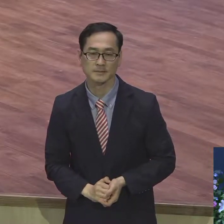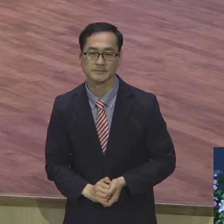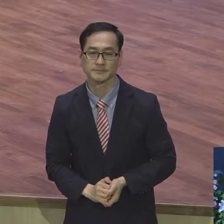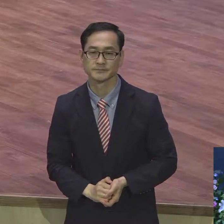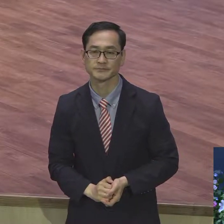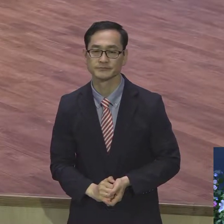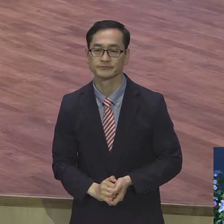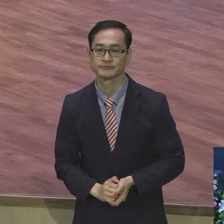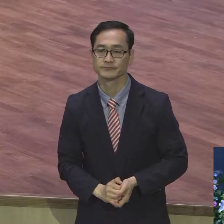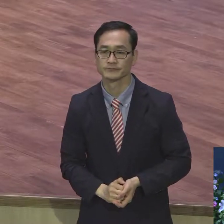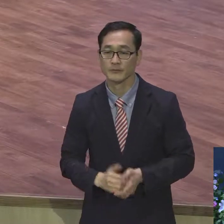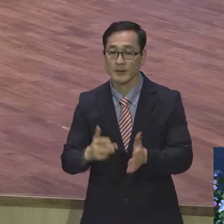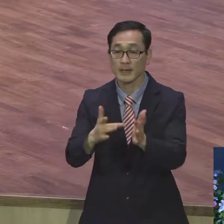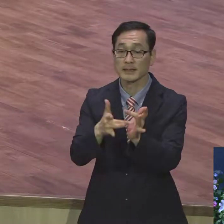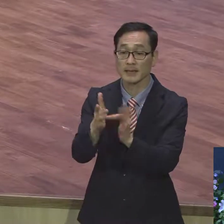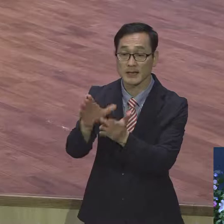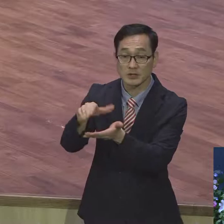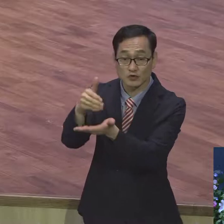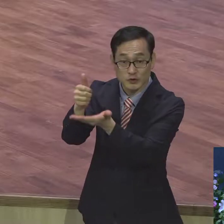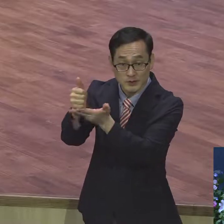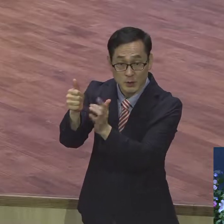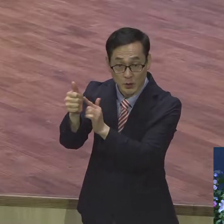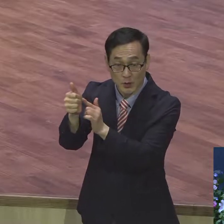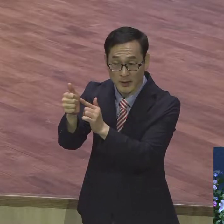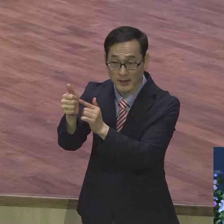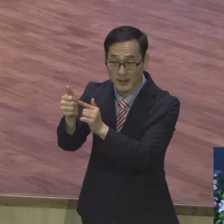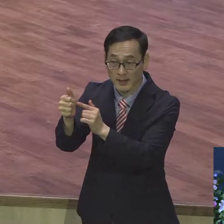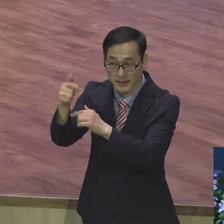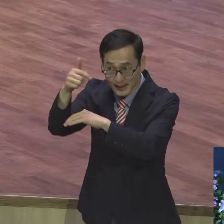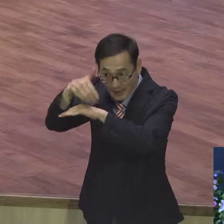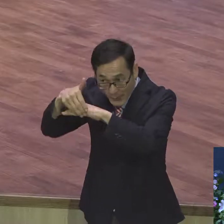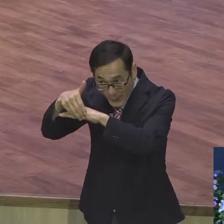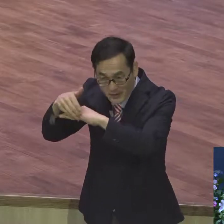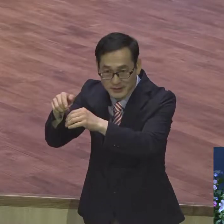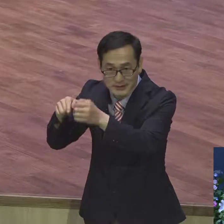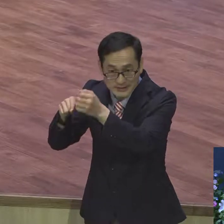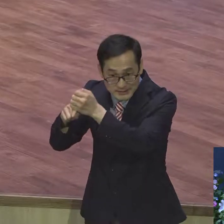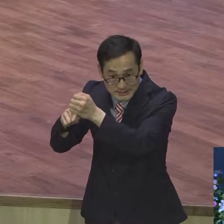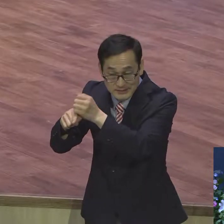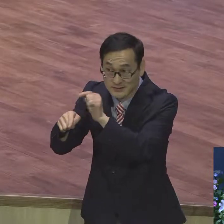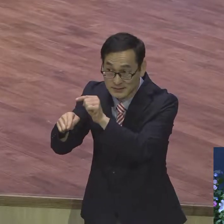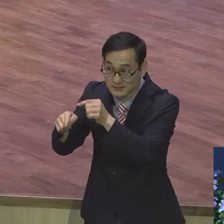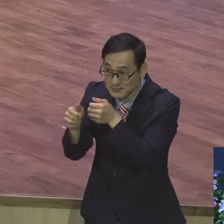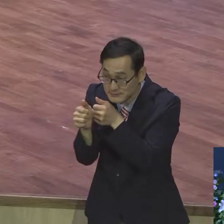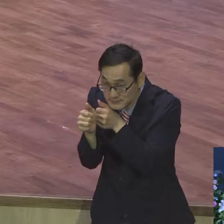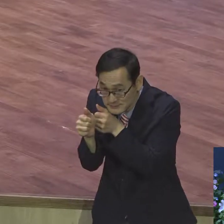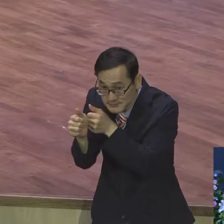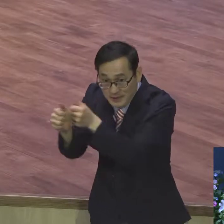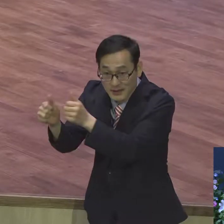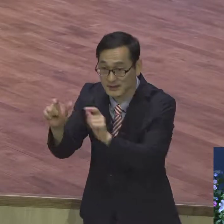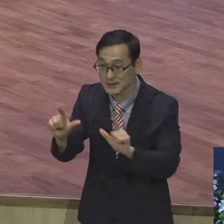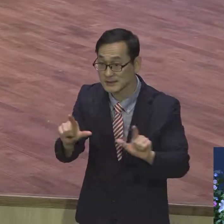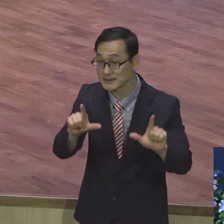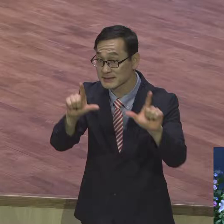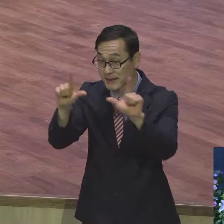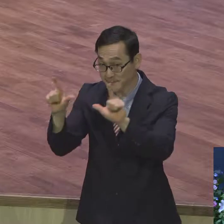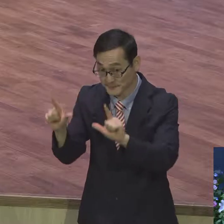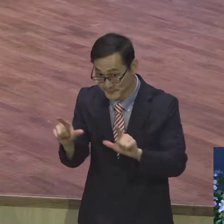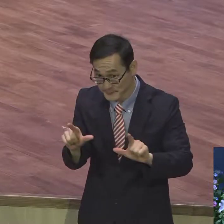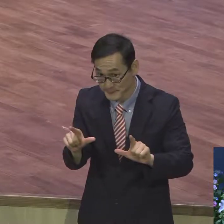예수 그리스도의 뜻과 교획을 그렇게 올바로 따라가는 삶. 이 바로 성경이 말하는